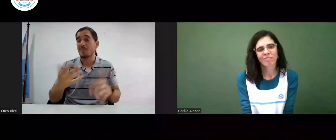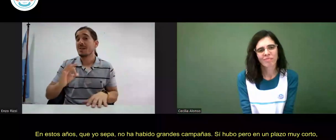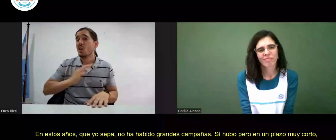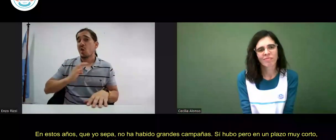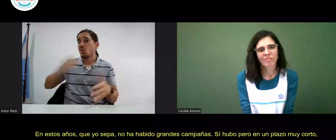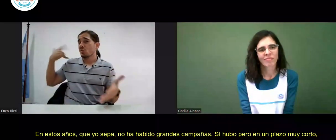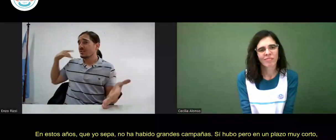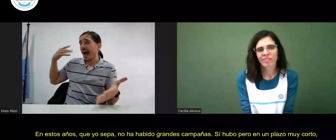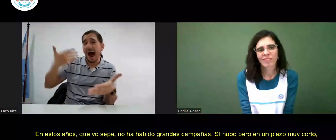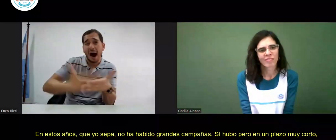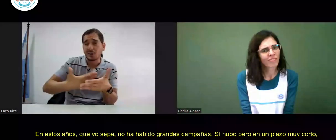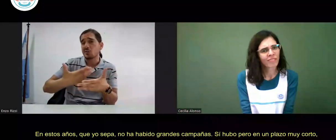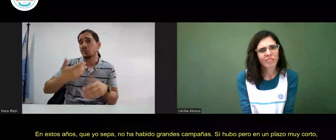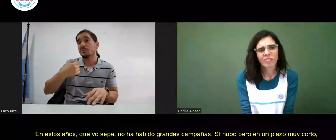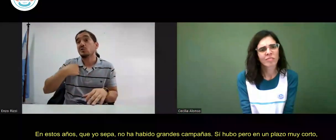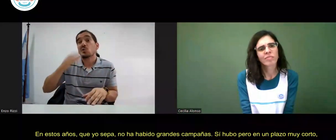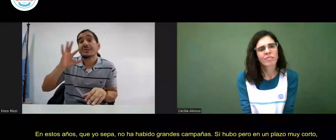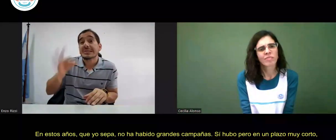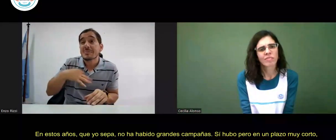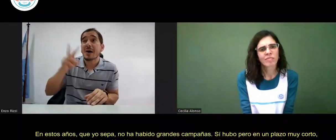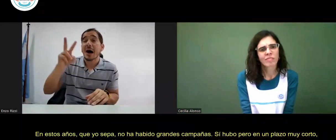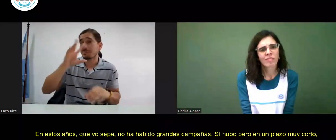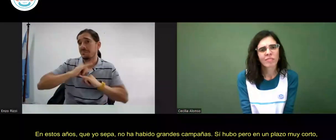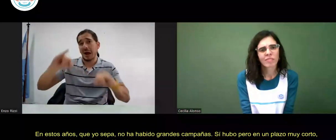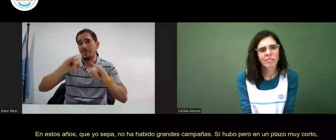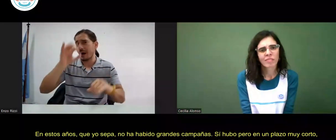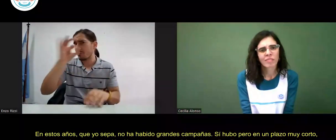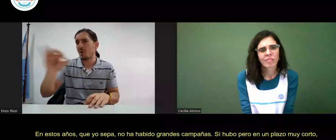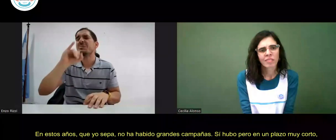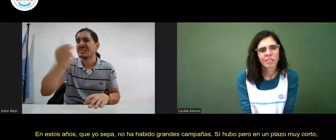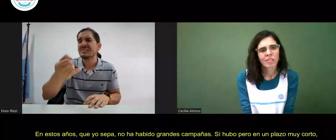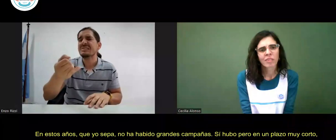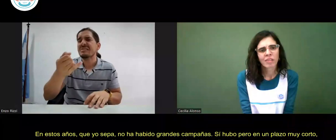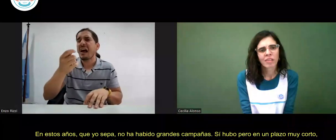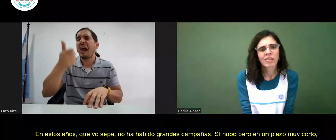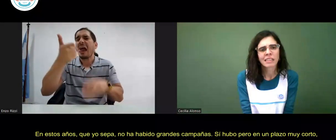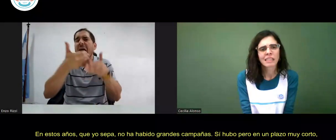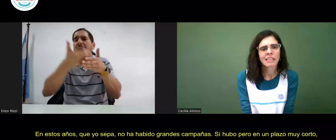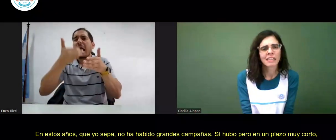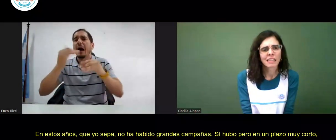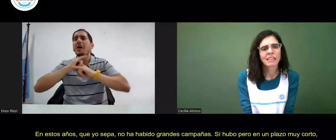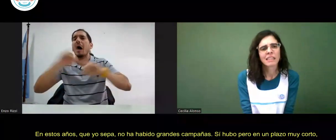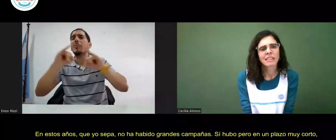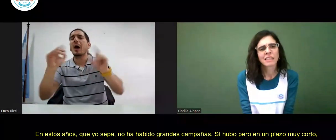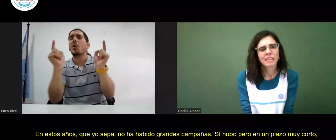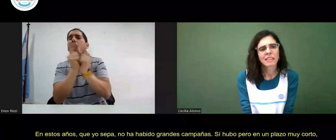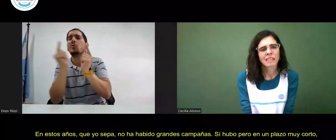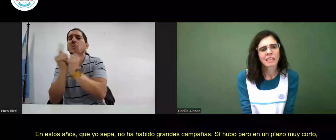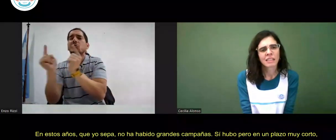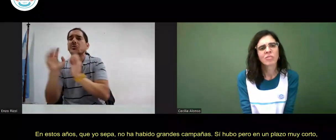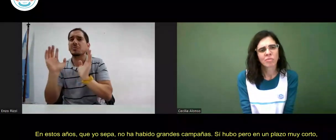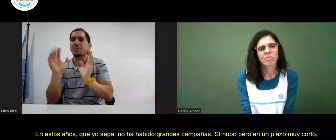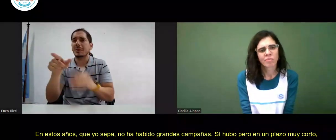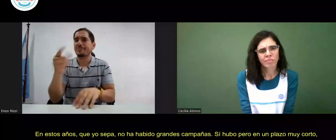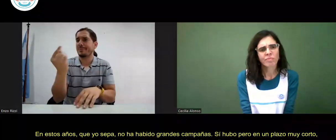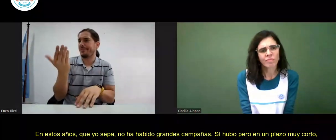En estos años, que yo sepa, no ha habido grandes campañas. Sí hubo, pero en un plazo muy corto, muy próximas